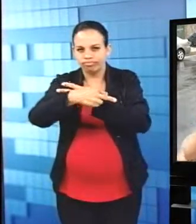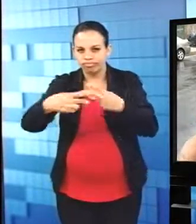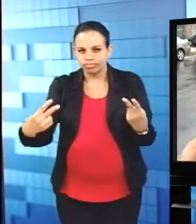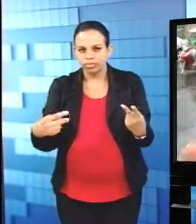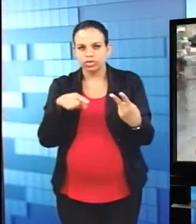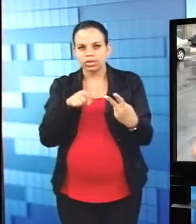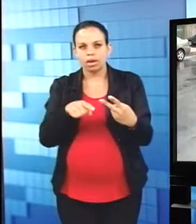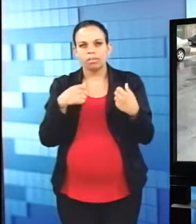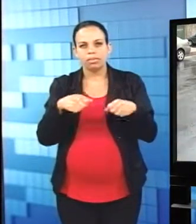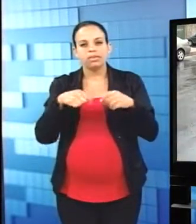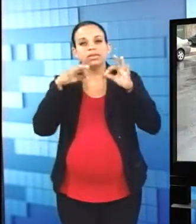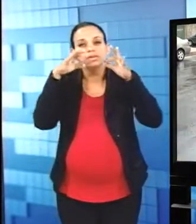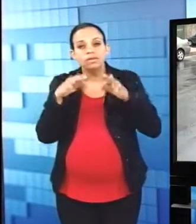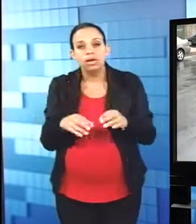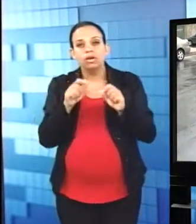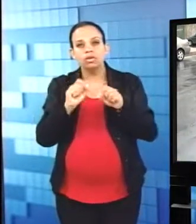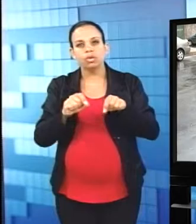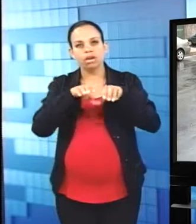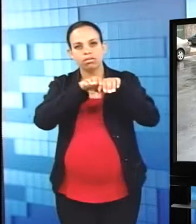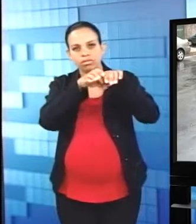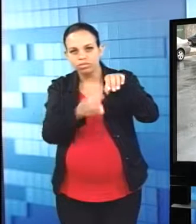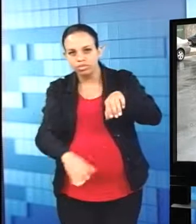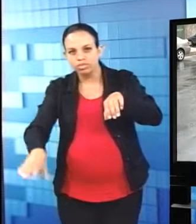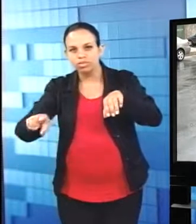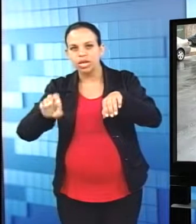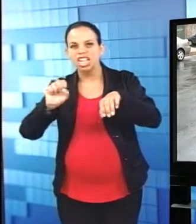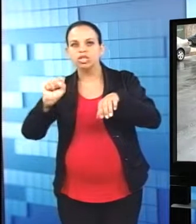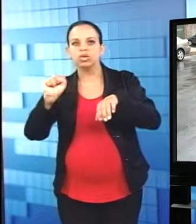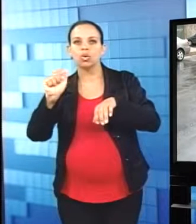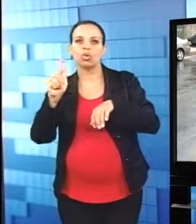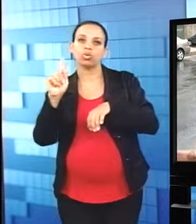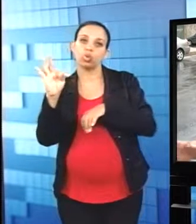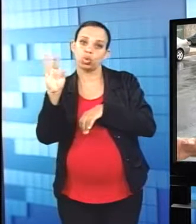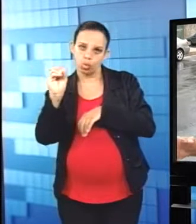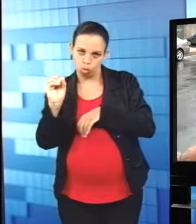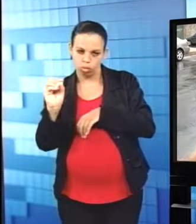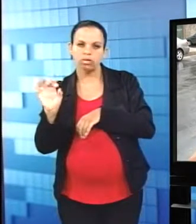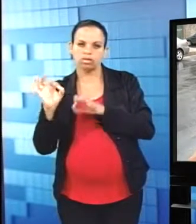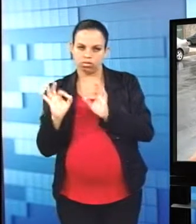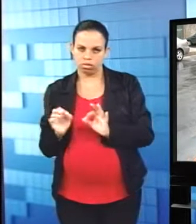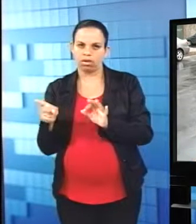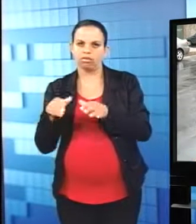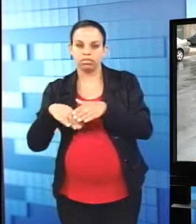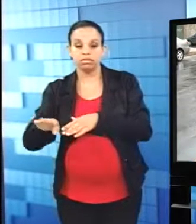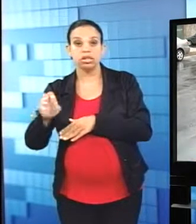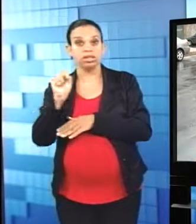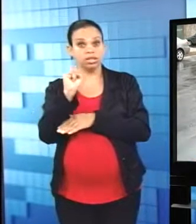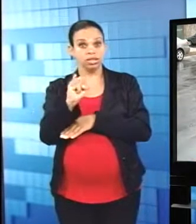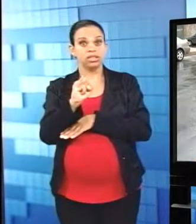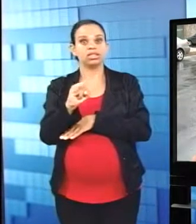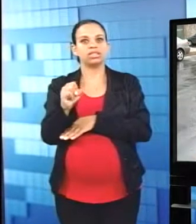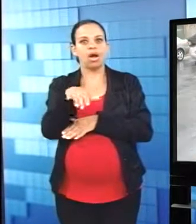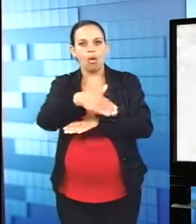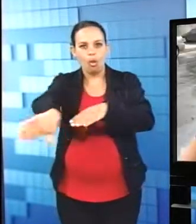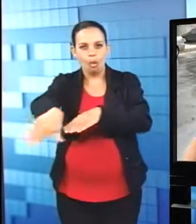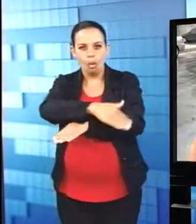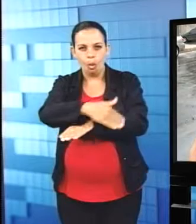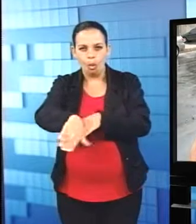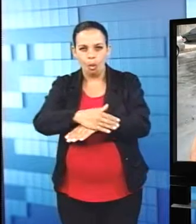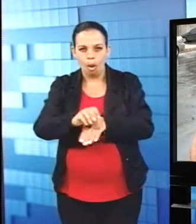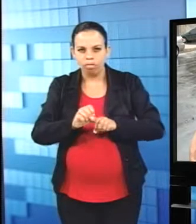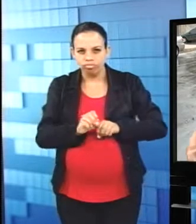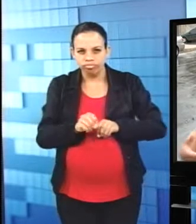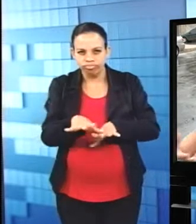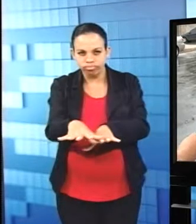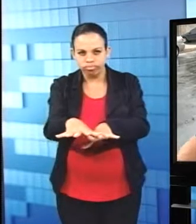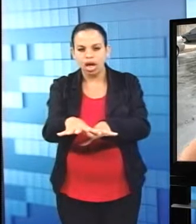502 reais e 65 centavos. Esse é o preço da multa prevista para aqueles que jogam água suja nas ruas em Vitória